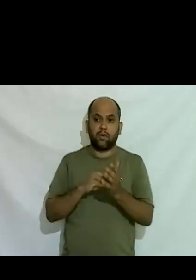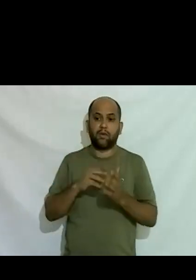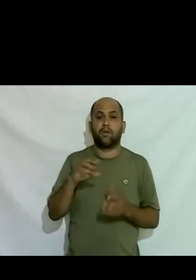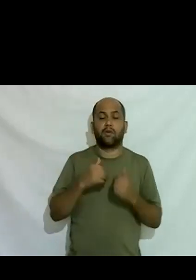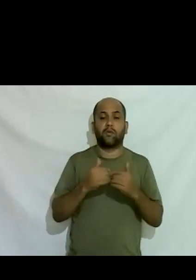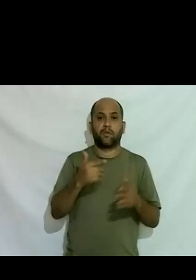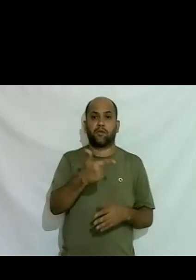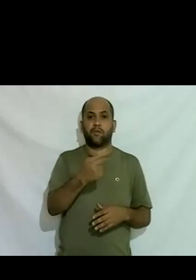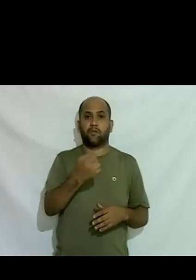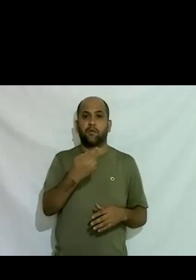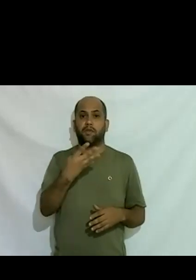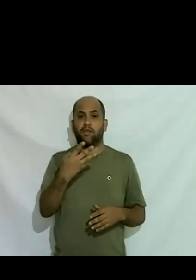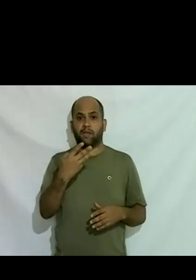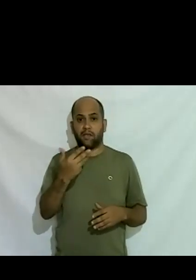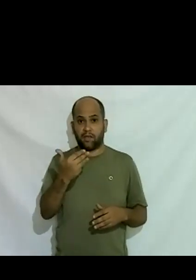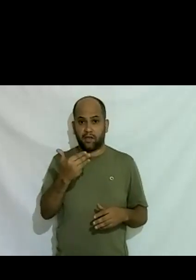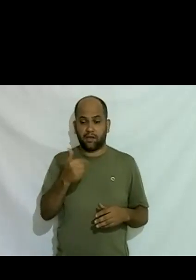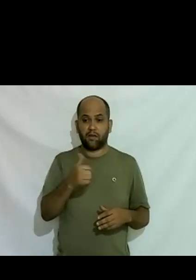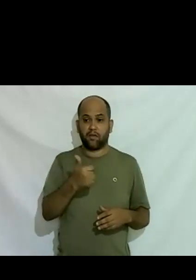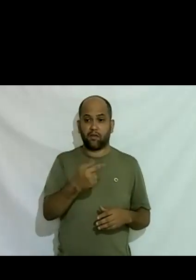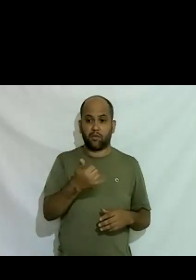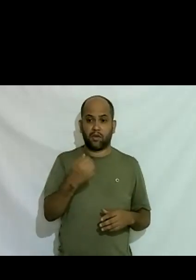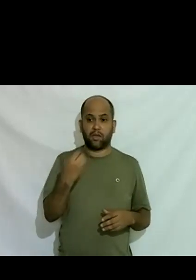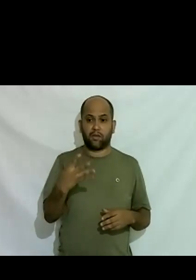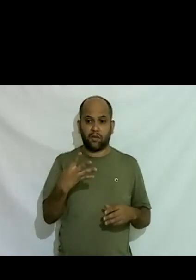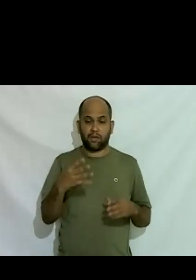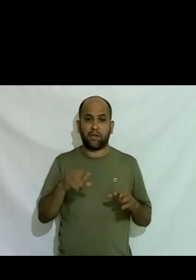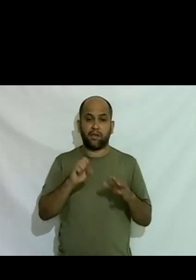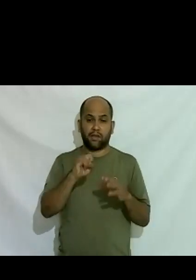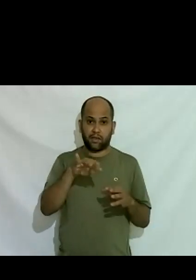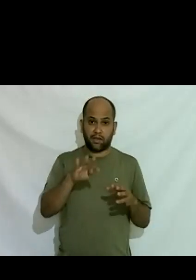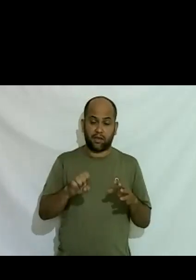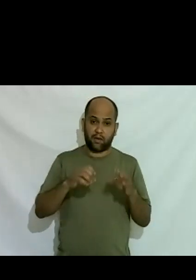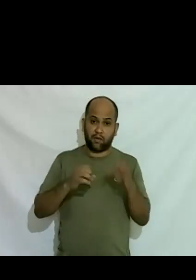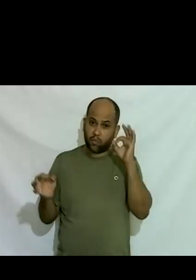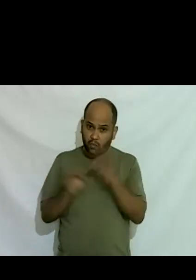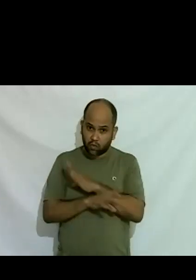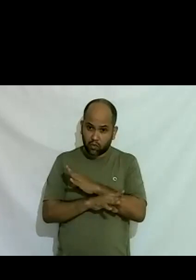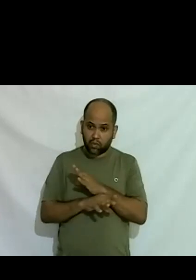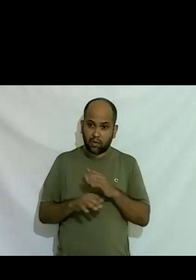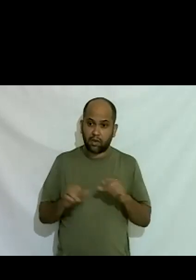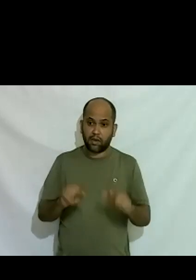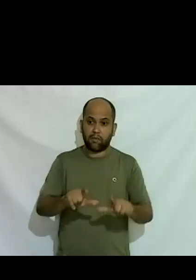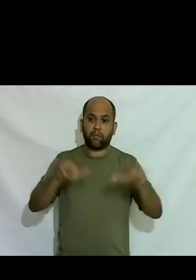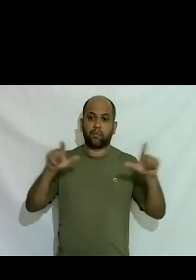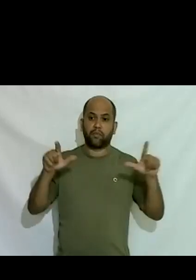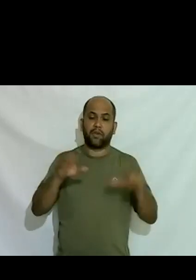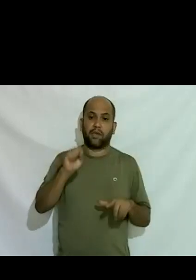em 2014 o site da Daniela ficou pronto foi lançado e saiu uma matéria no Estadão